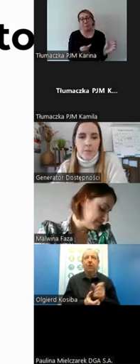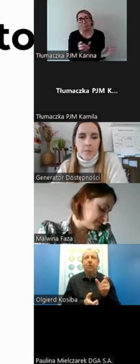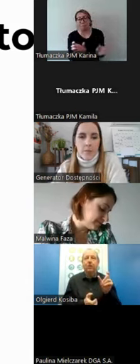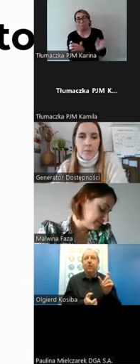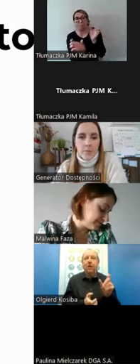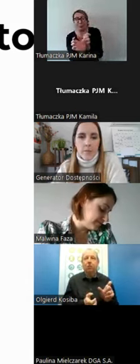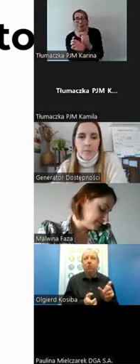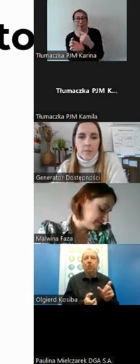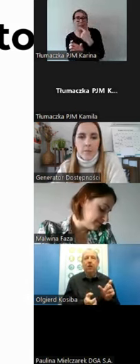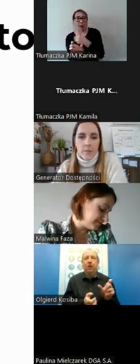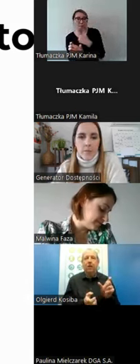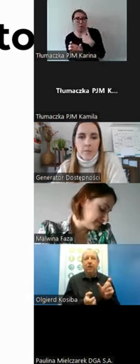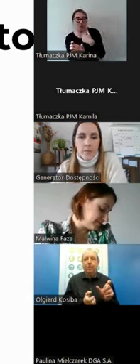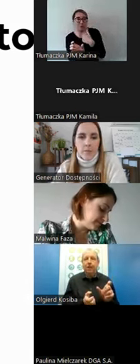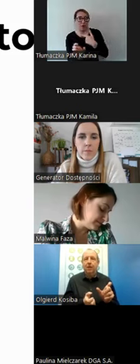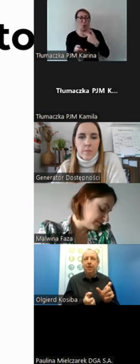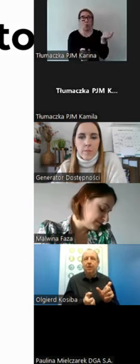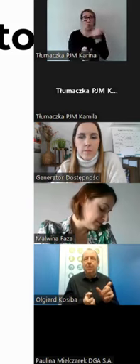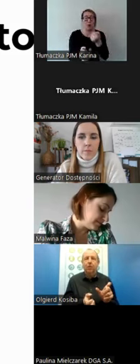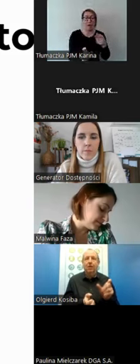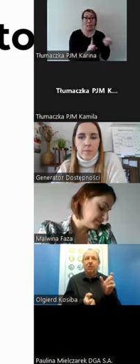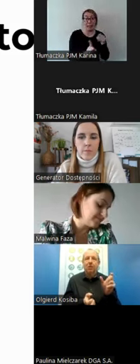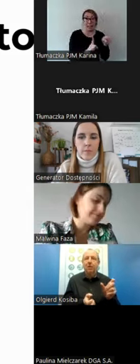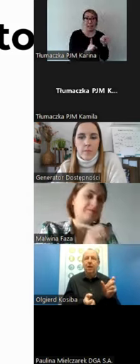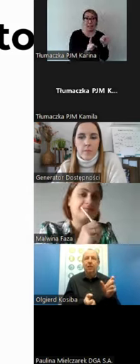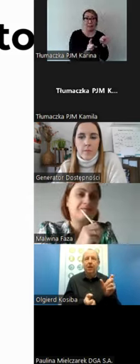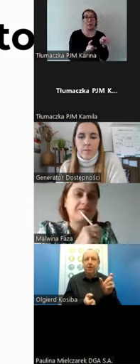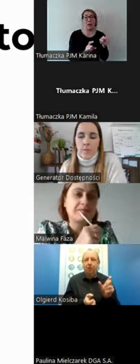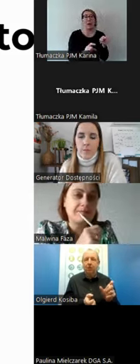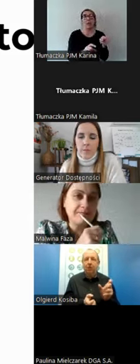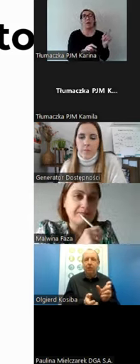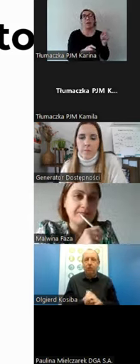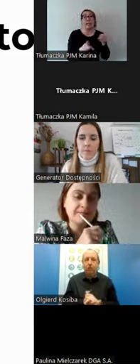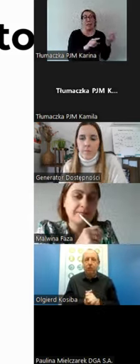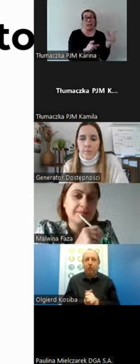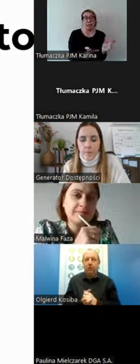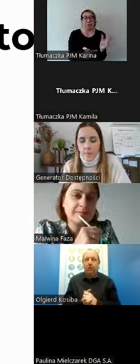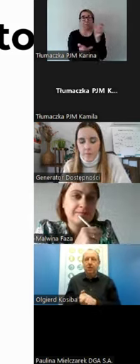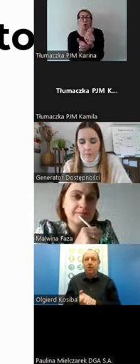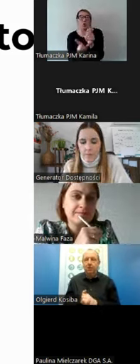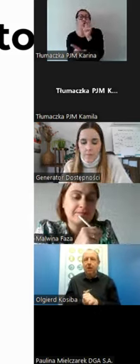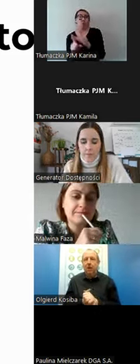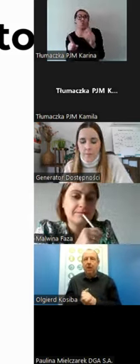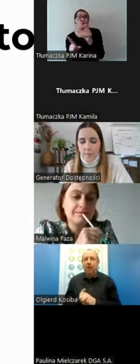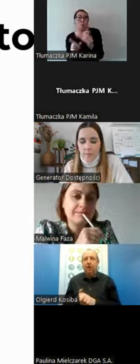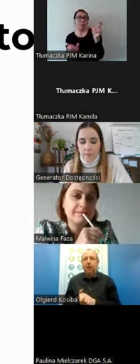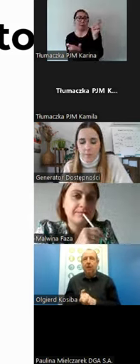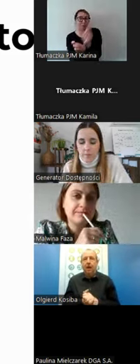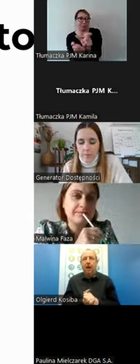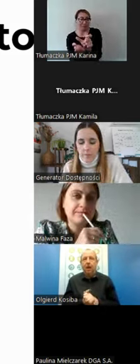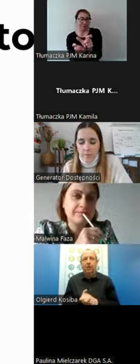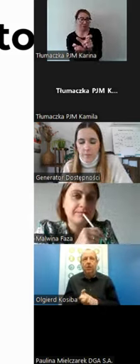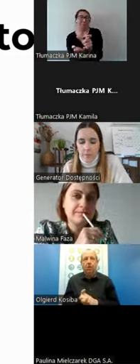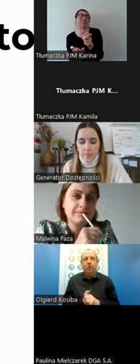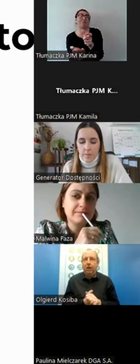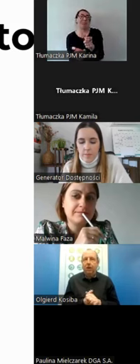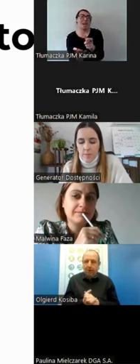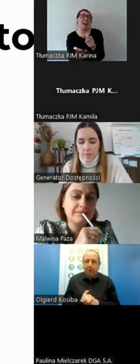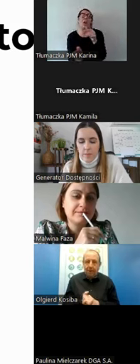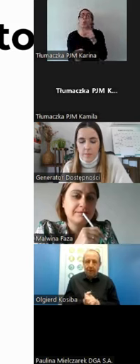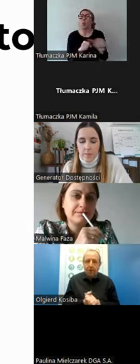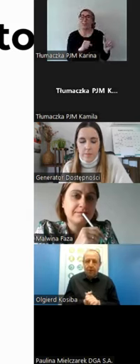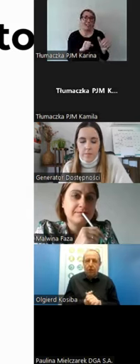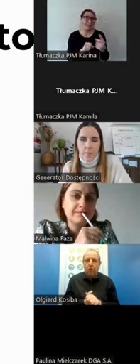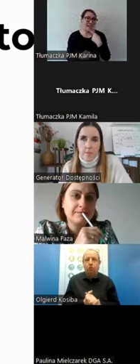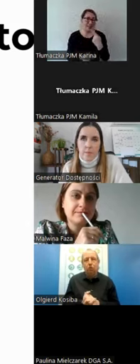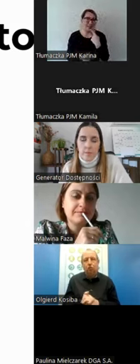czyli używamy znaków i te znaki nakładamy na słowa w języku polskim, ale to nie jest